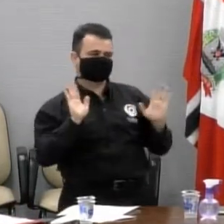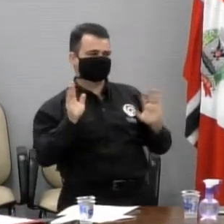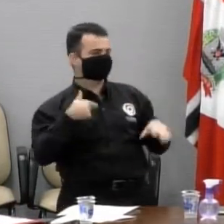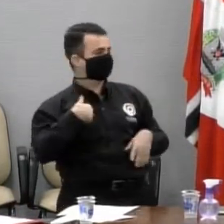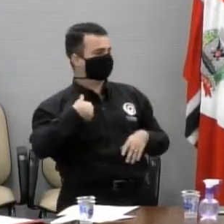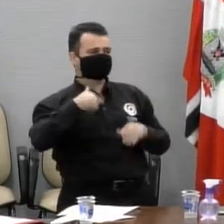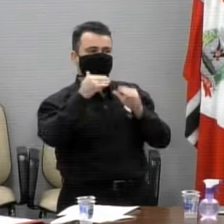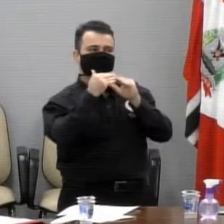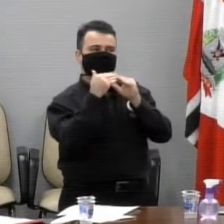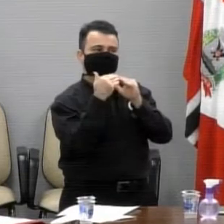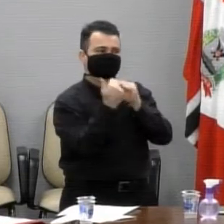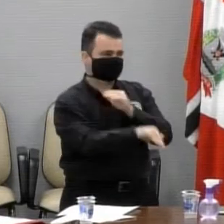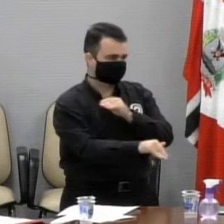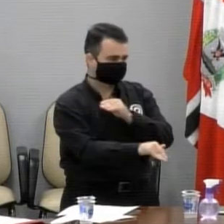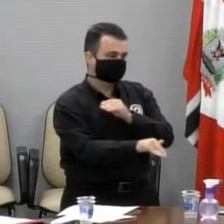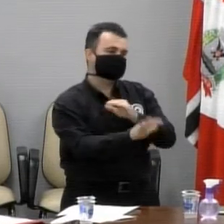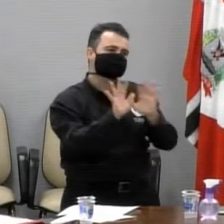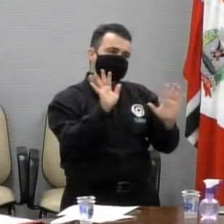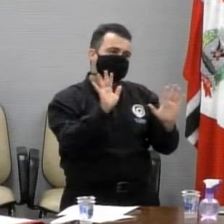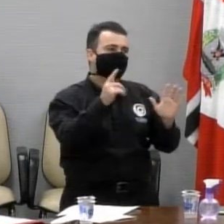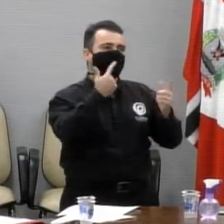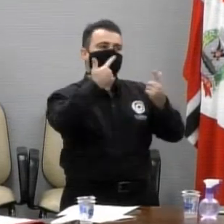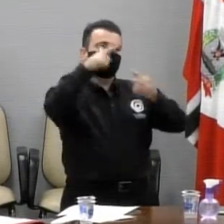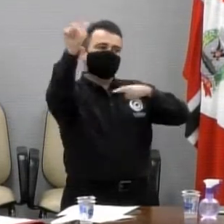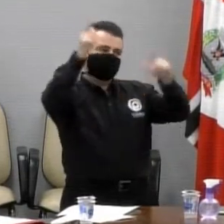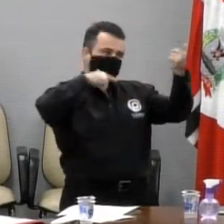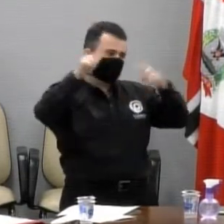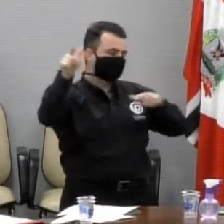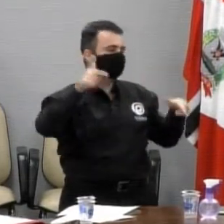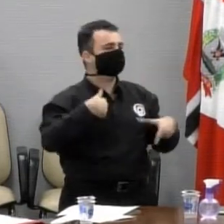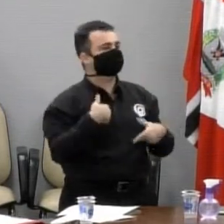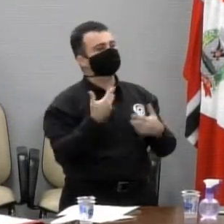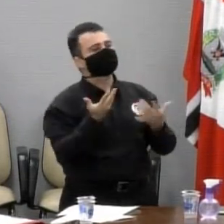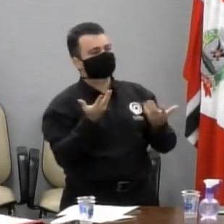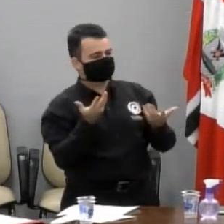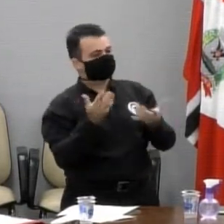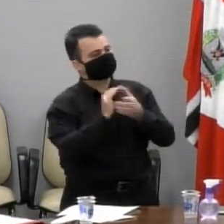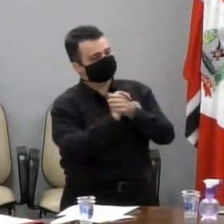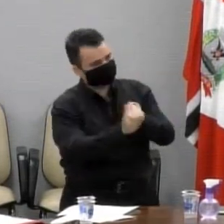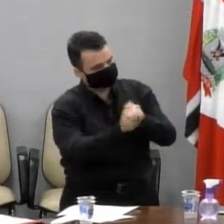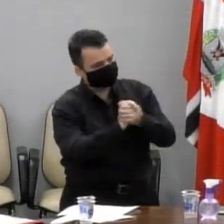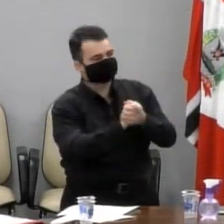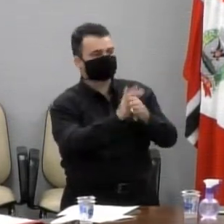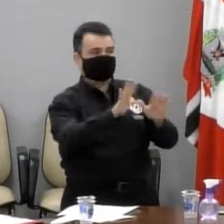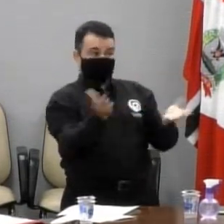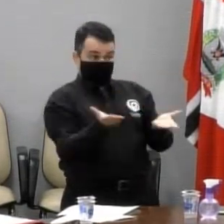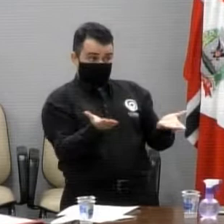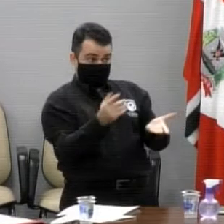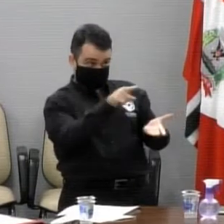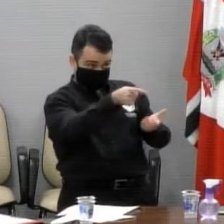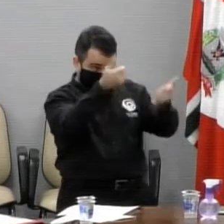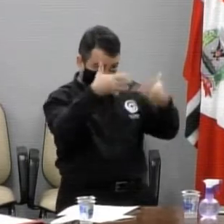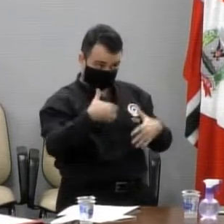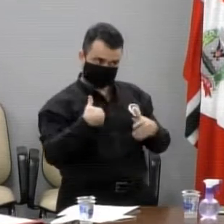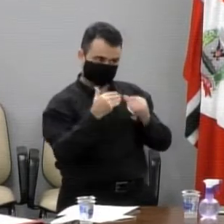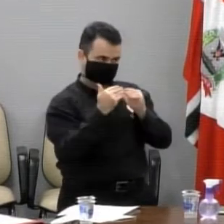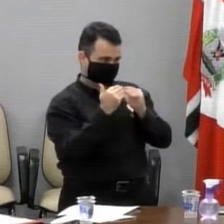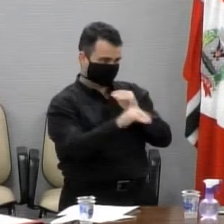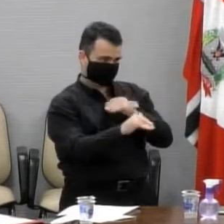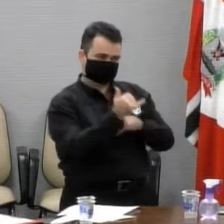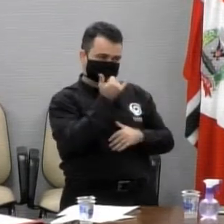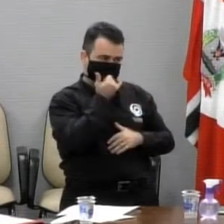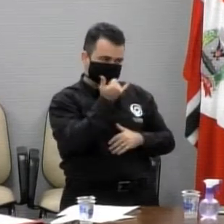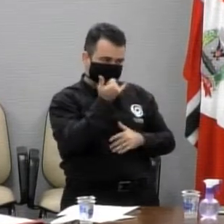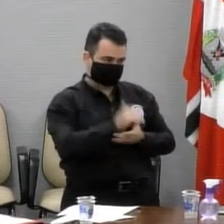tenho certeza que terei outras oportunidades e quando tiver o farei com o maior prazer, mas não será dessa vez. E queria